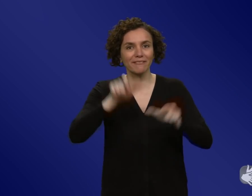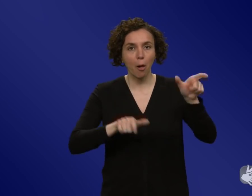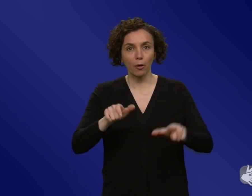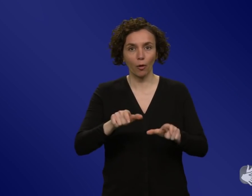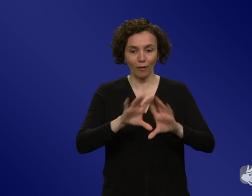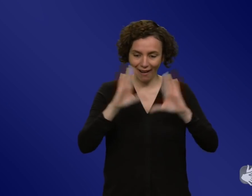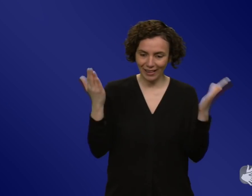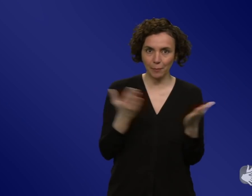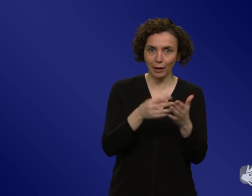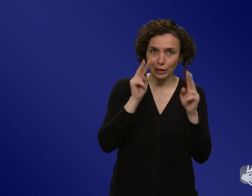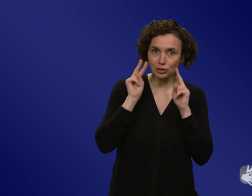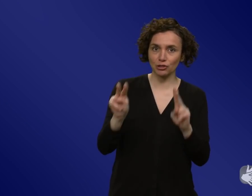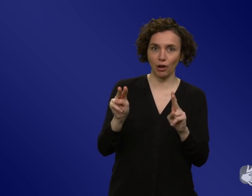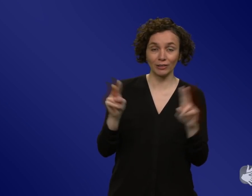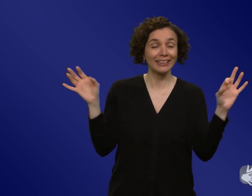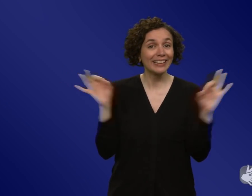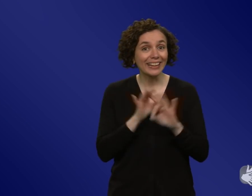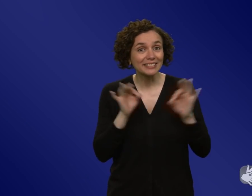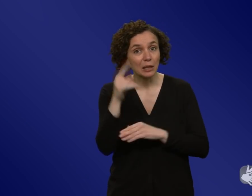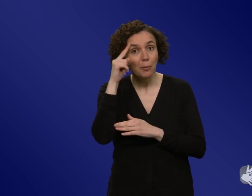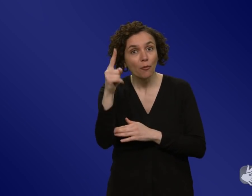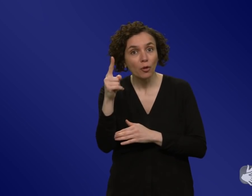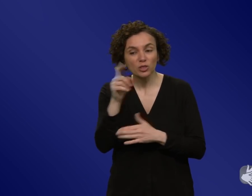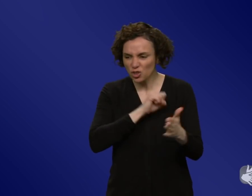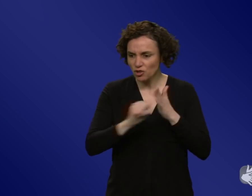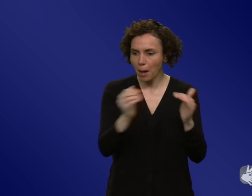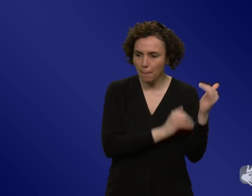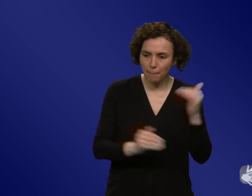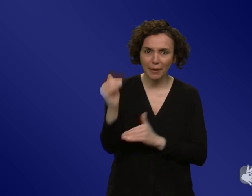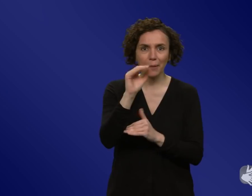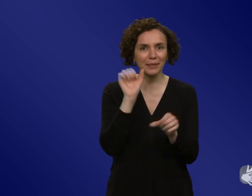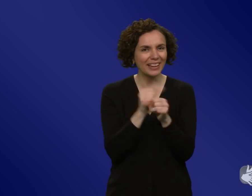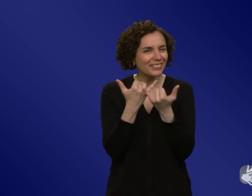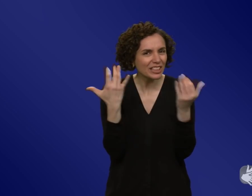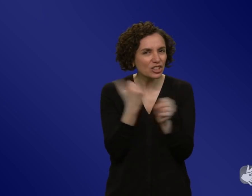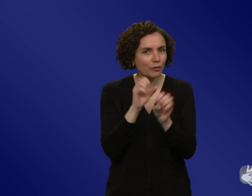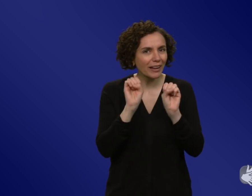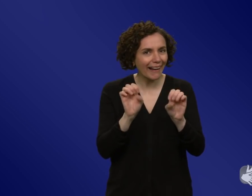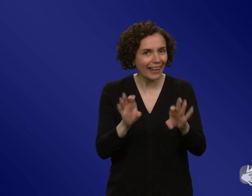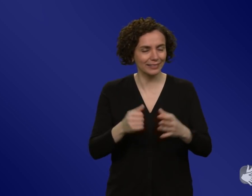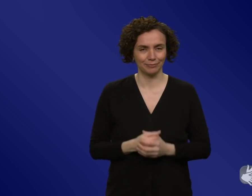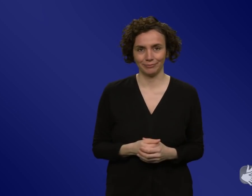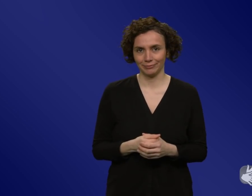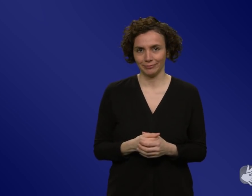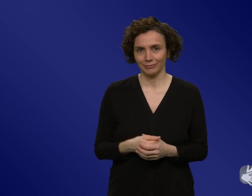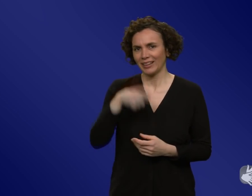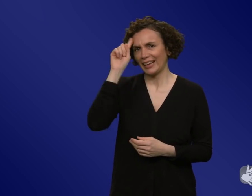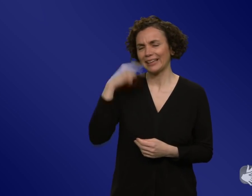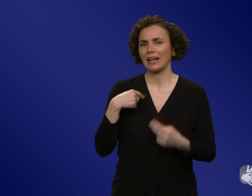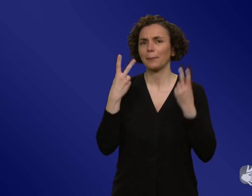haben, das zu vermitteln? Warum kann das so schnell gehen? Ich glaube, hier wären Grafiken oder Animationen hilfreich. Die gibt es ja auch, dass